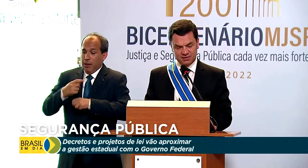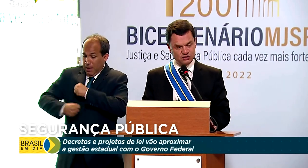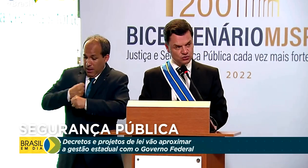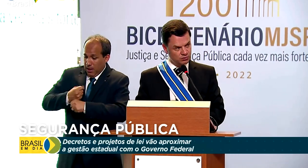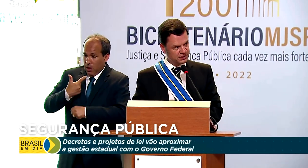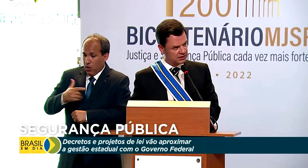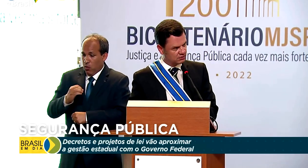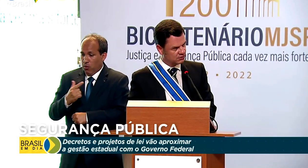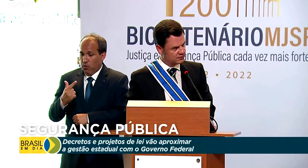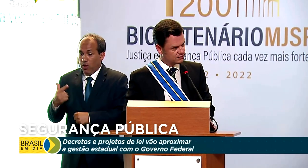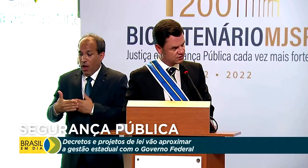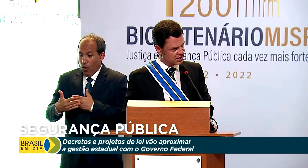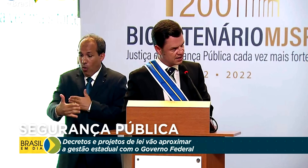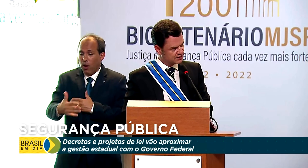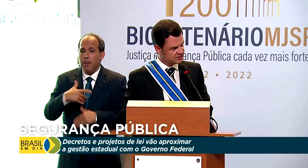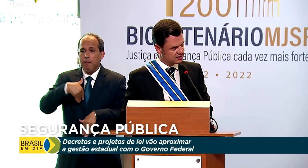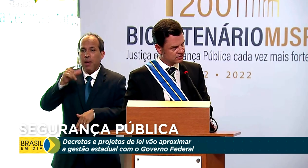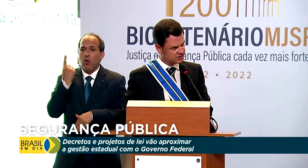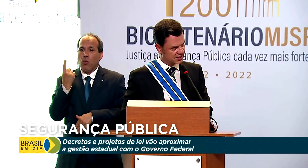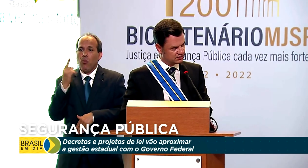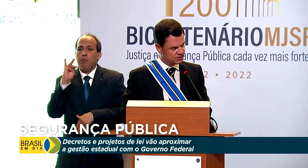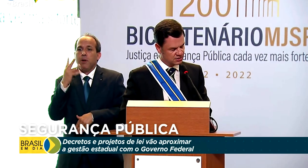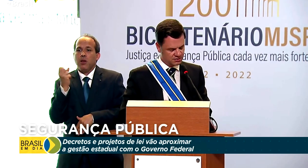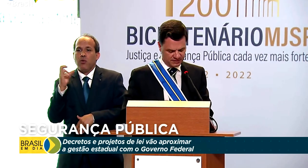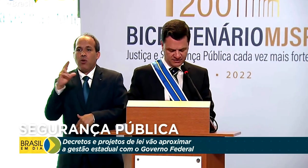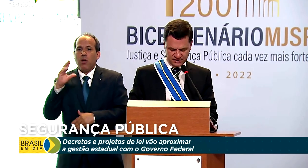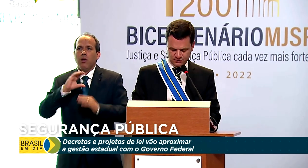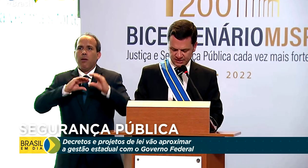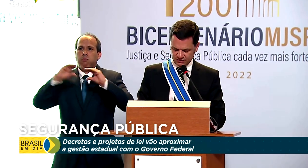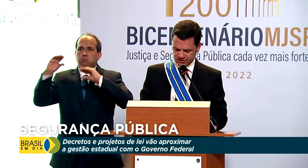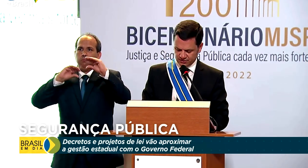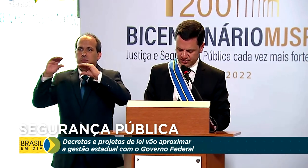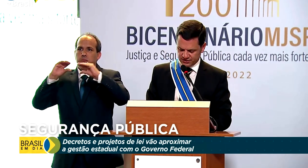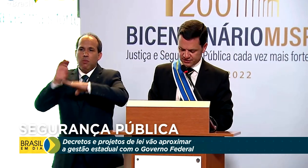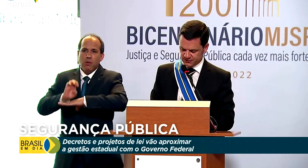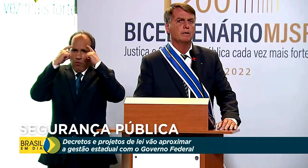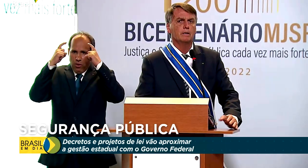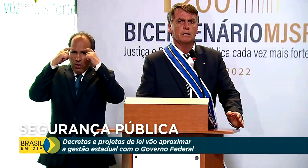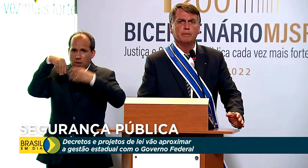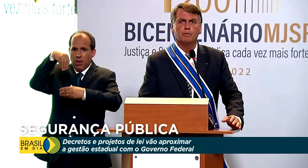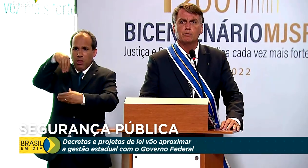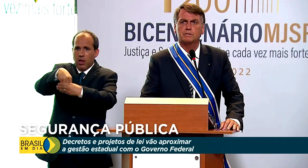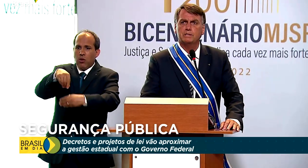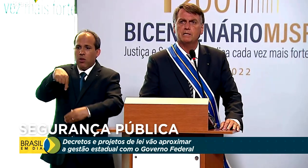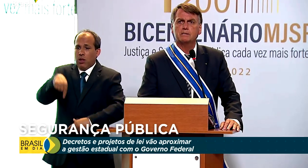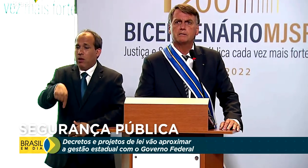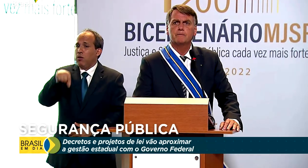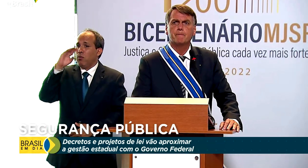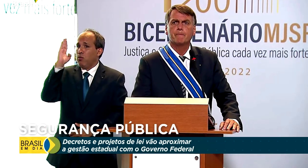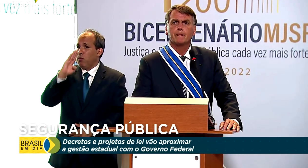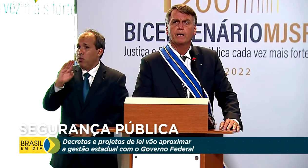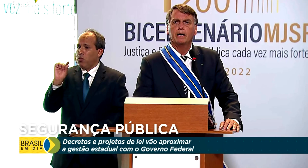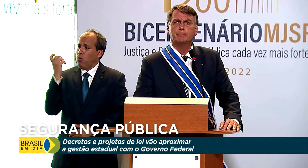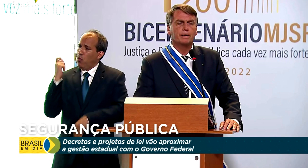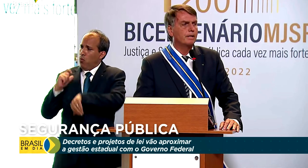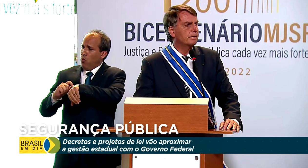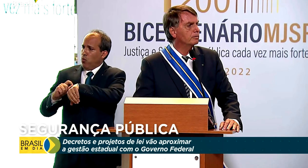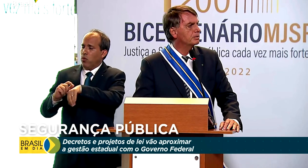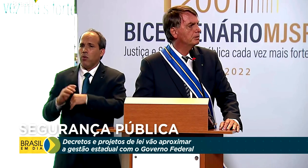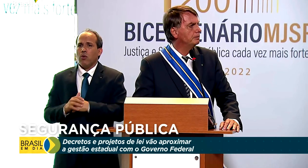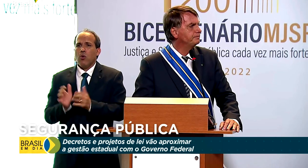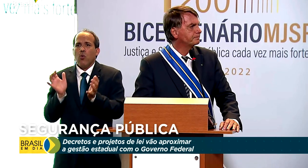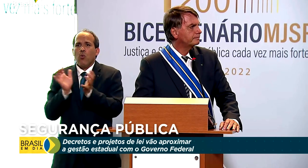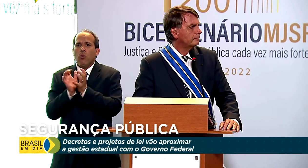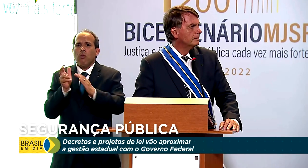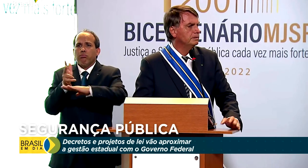repasse de mais 1 bilhão de reais aos estados para investimento na segurança. Há poucos dias, a imprensa